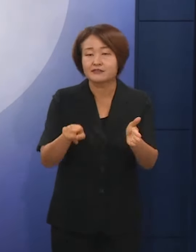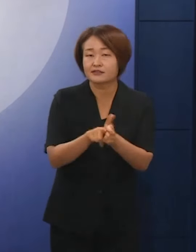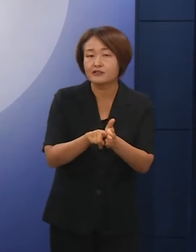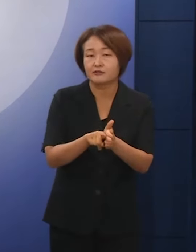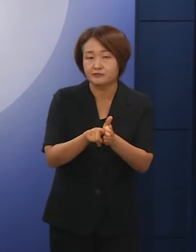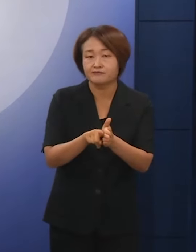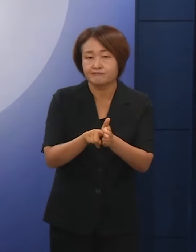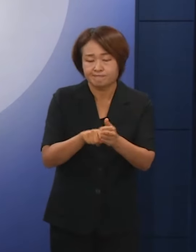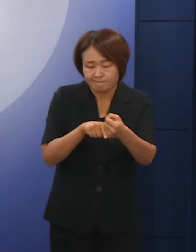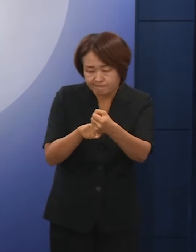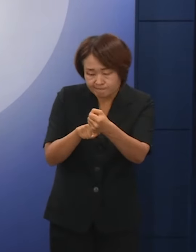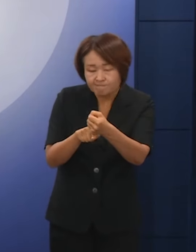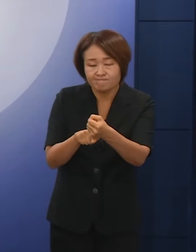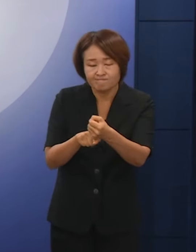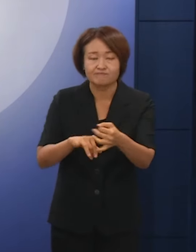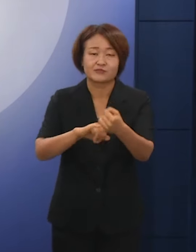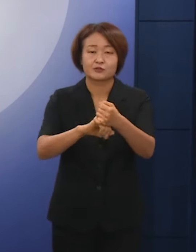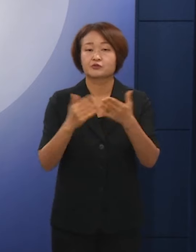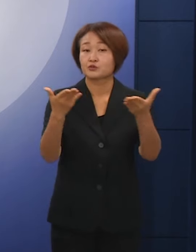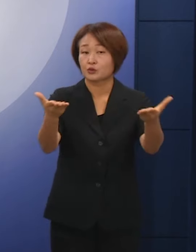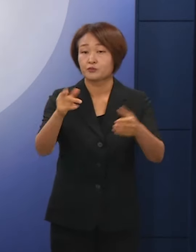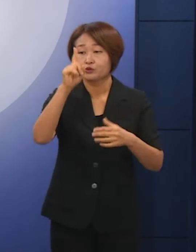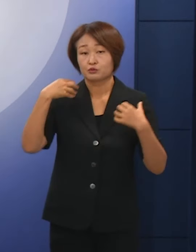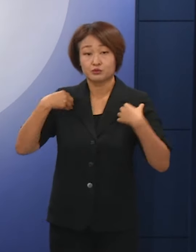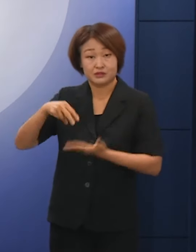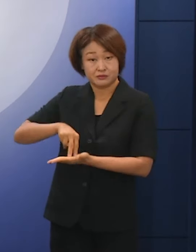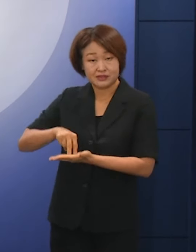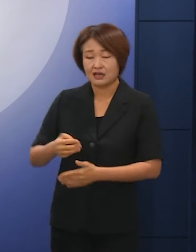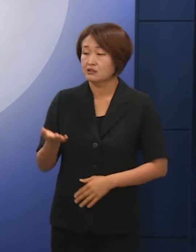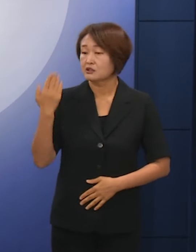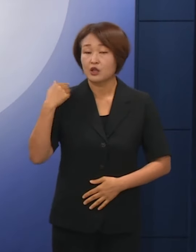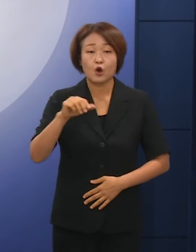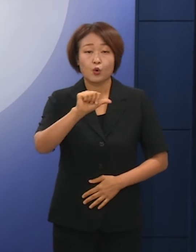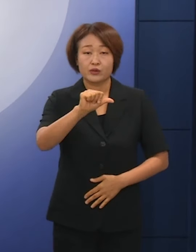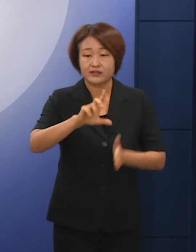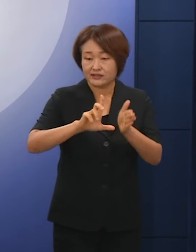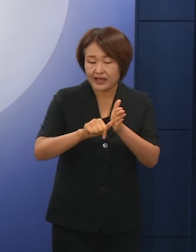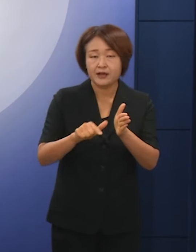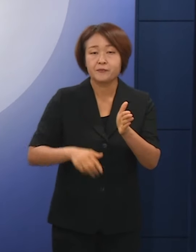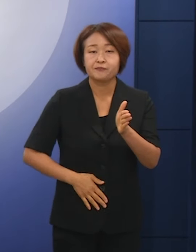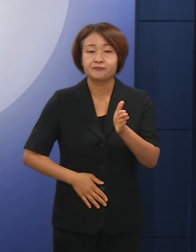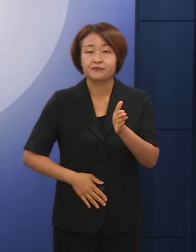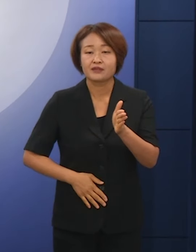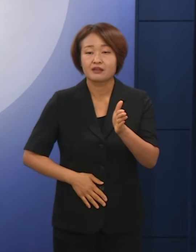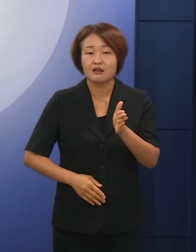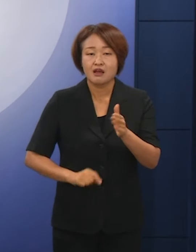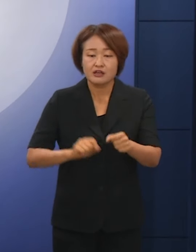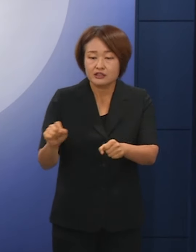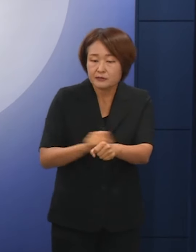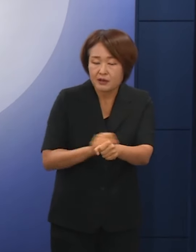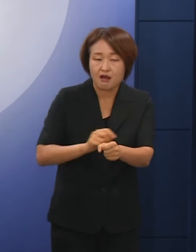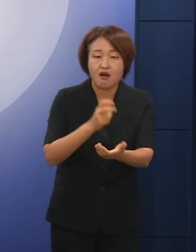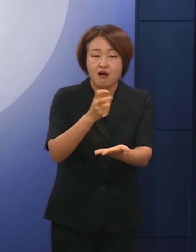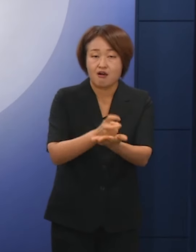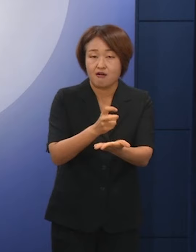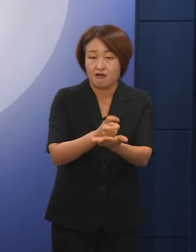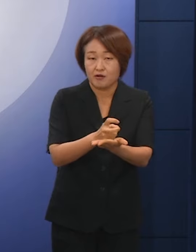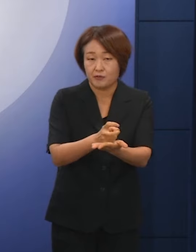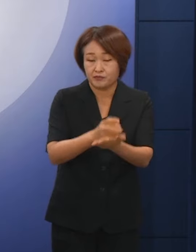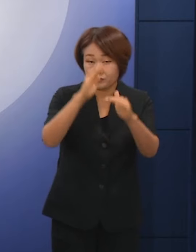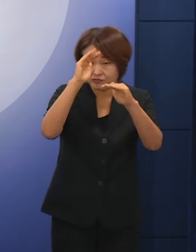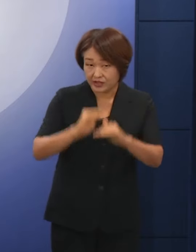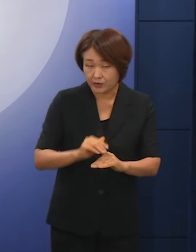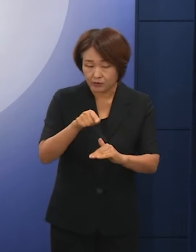약속드립니다. 정부는 지난 5월 순직 해병특검법안에 대해 헌법상